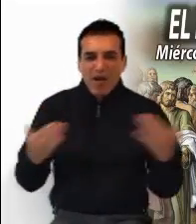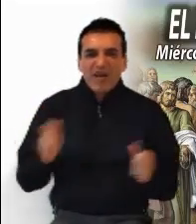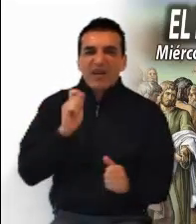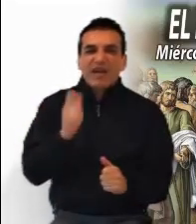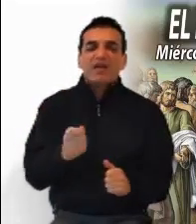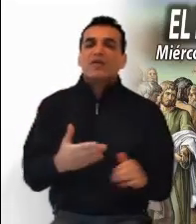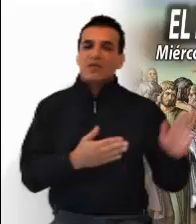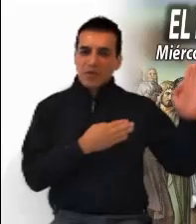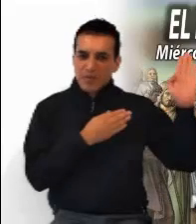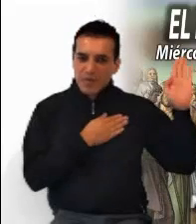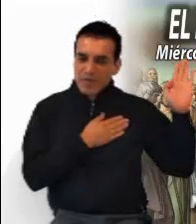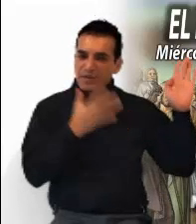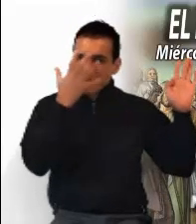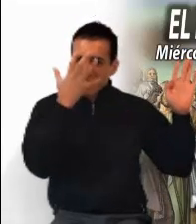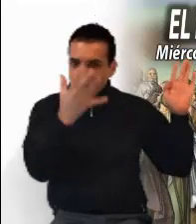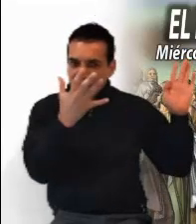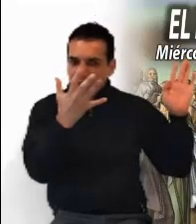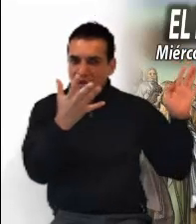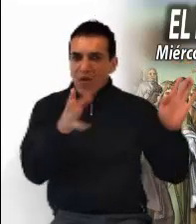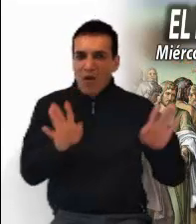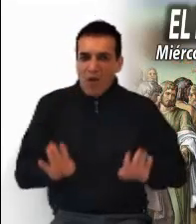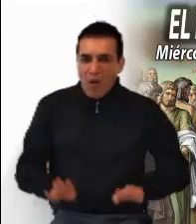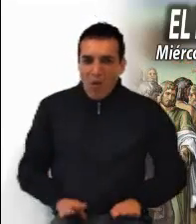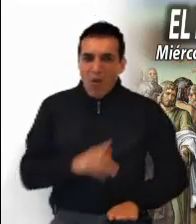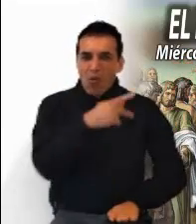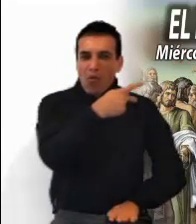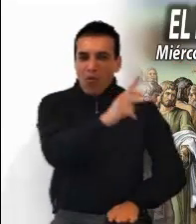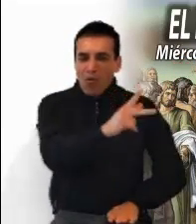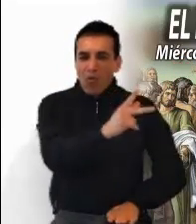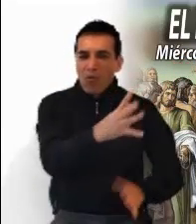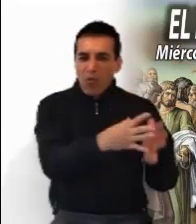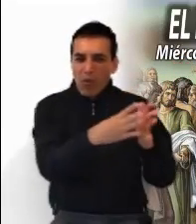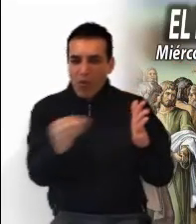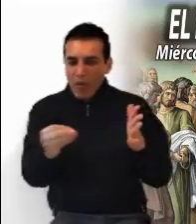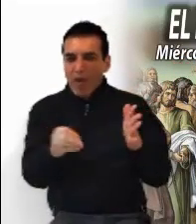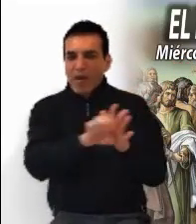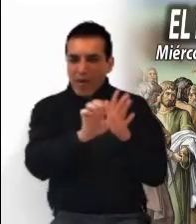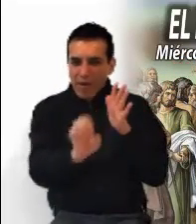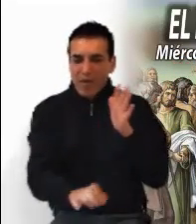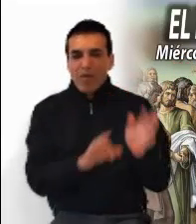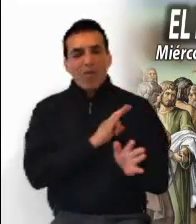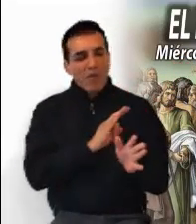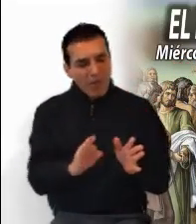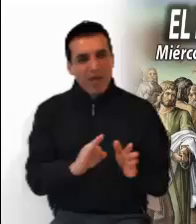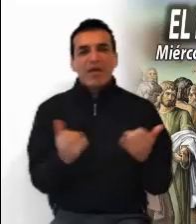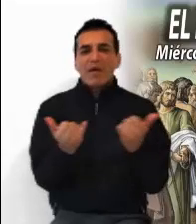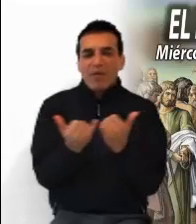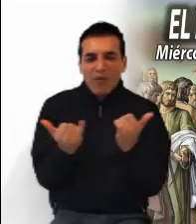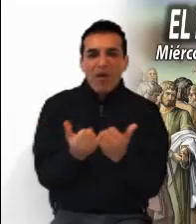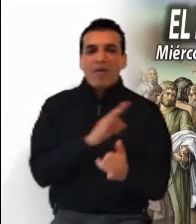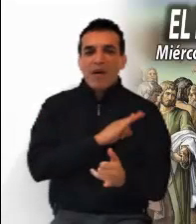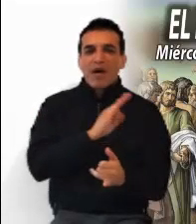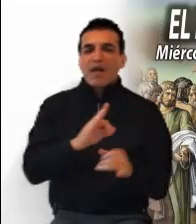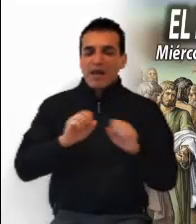Comporta un compromiso serio de vivir al estilo de Jesús, dejando los valores que propone la